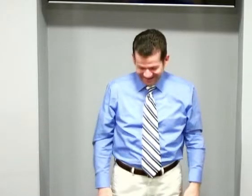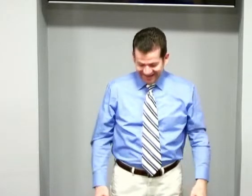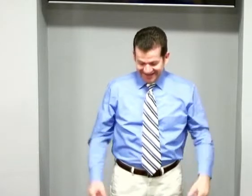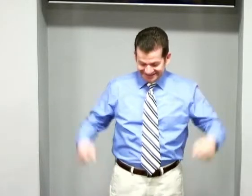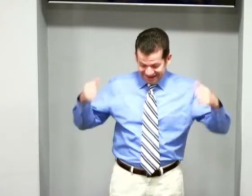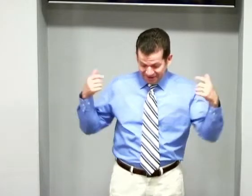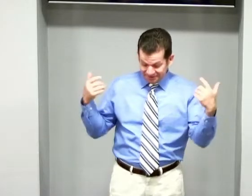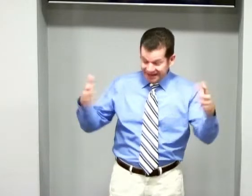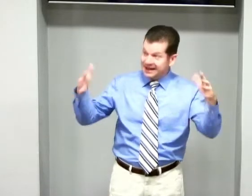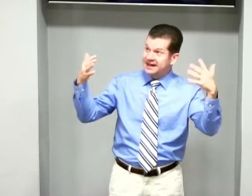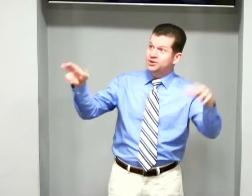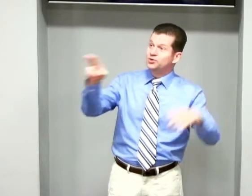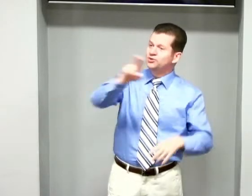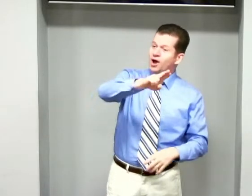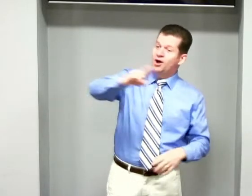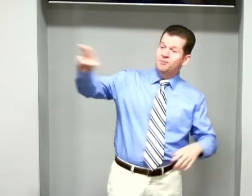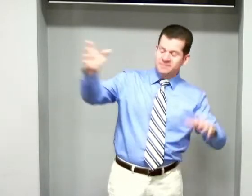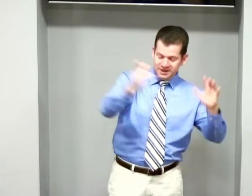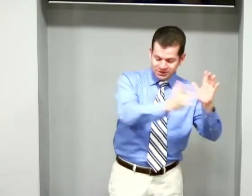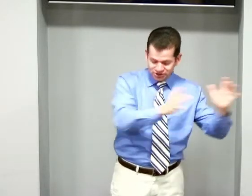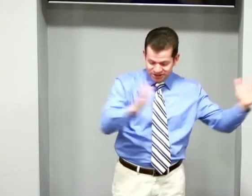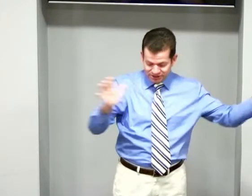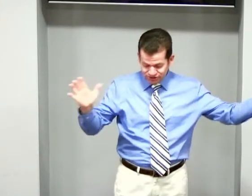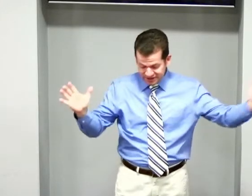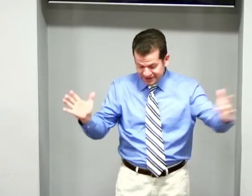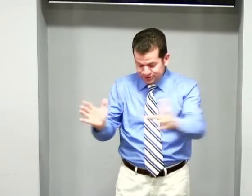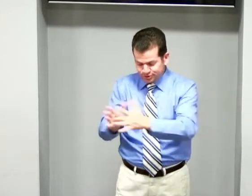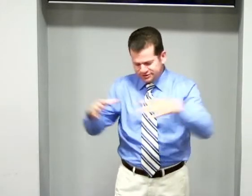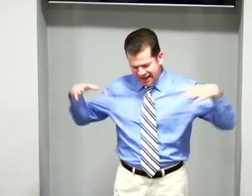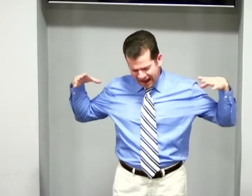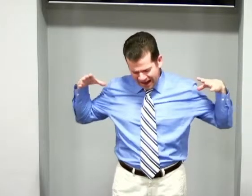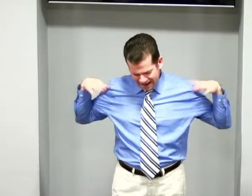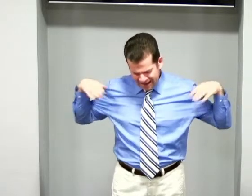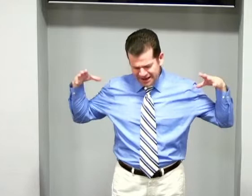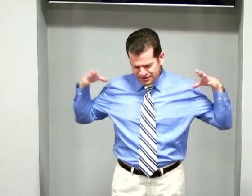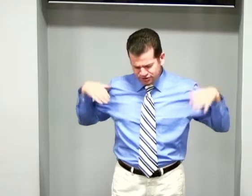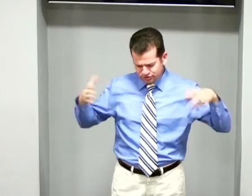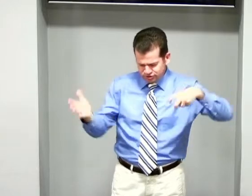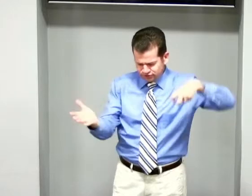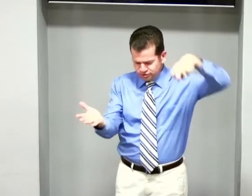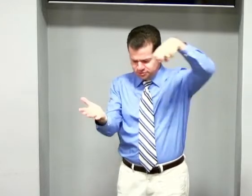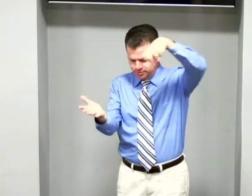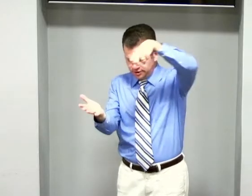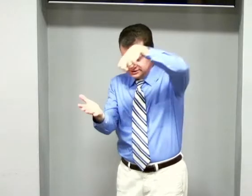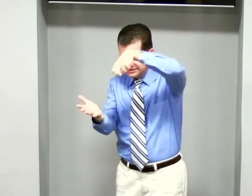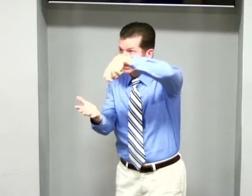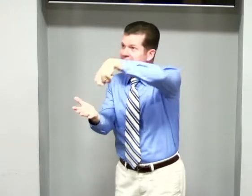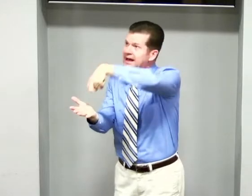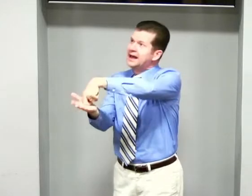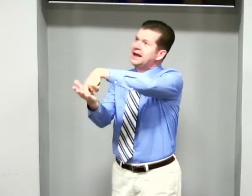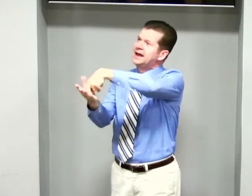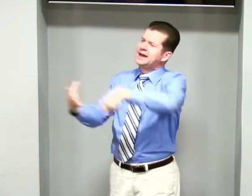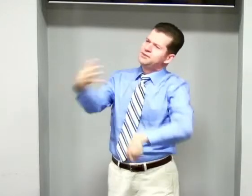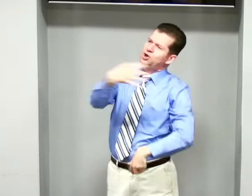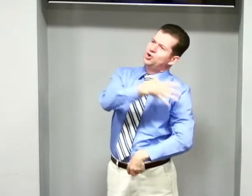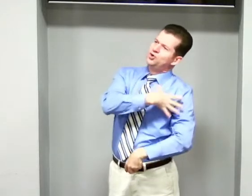Saudai o nome de Jesus, arcanjo dos poçais. O